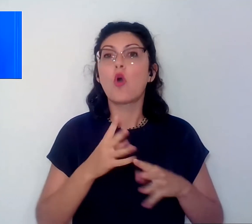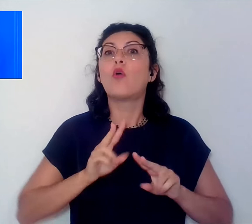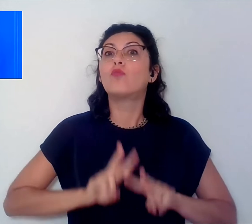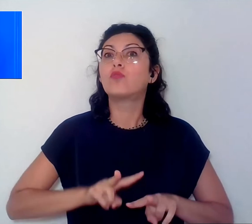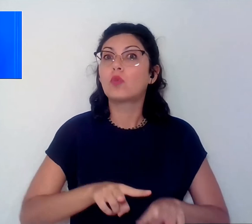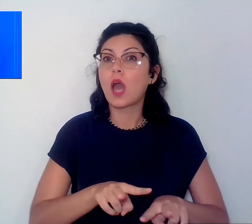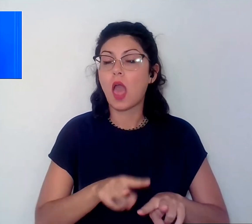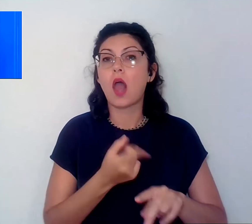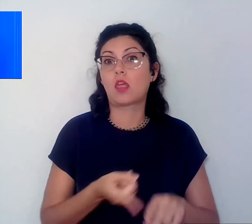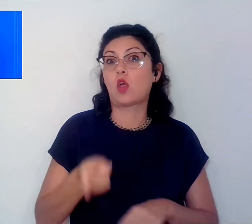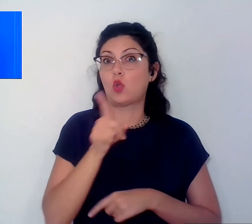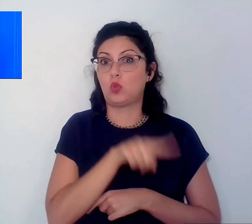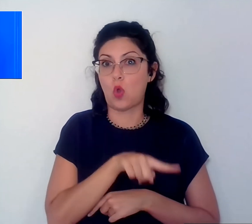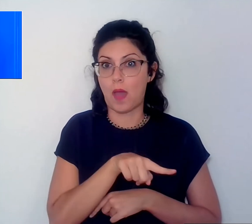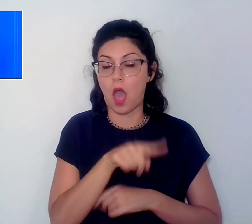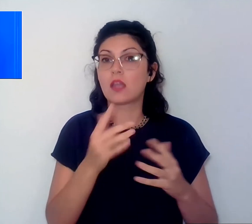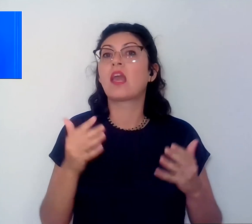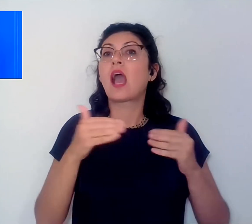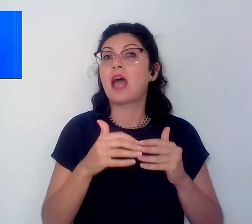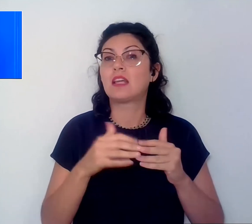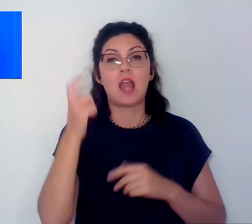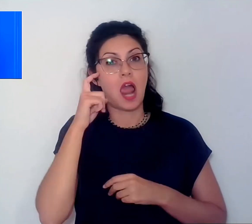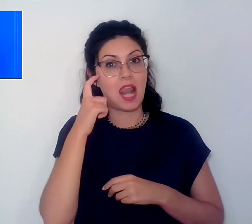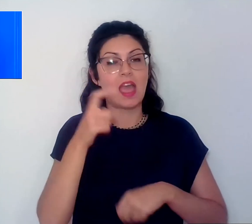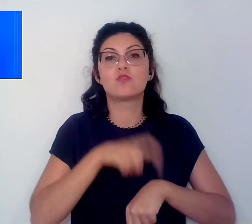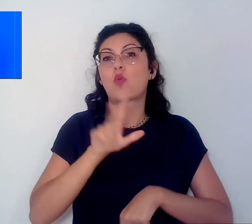domani nella cattedrale di Arezzo alle 15.